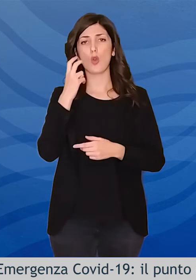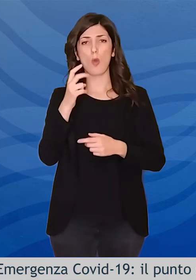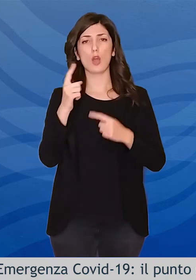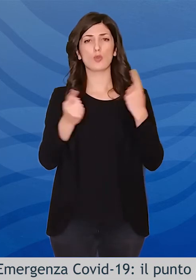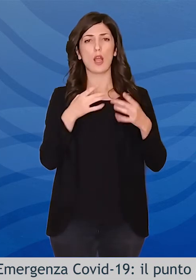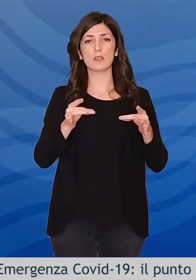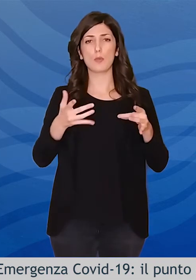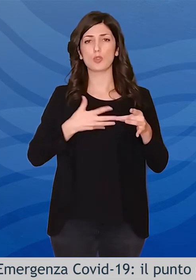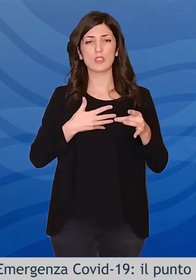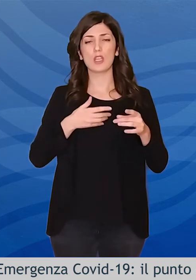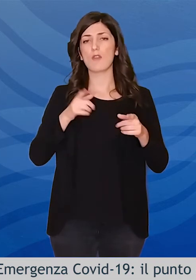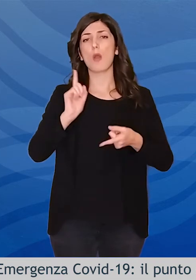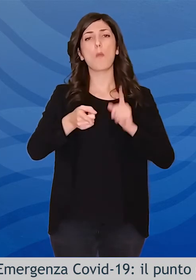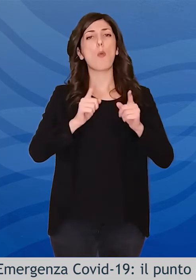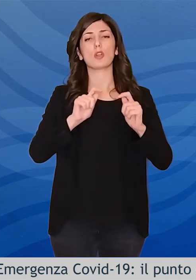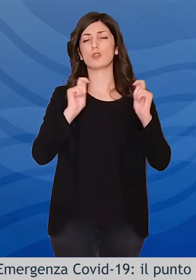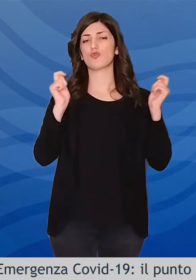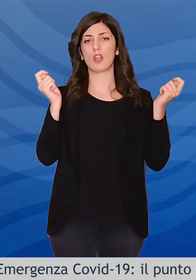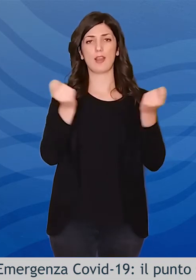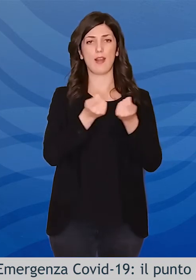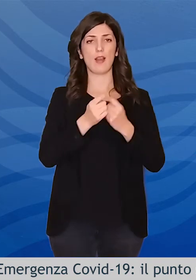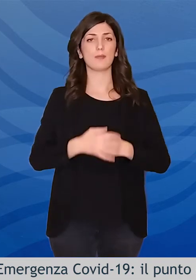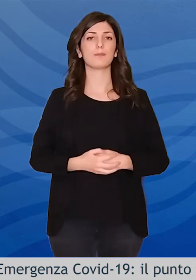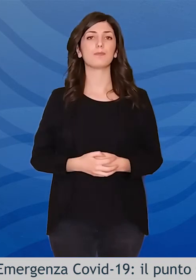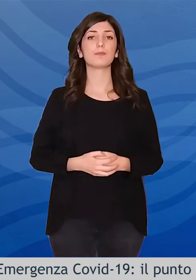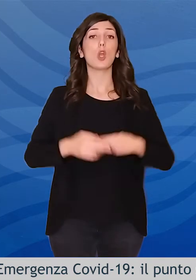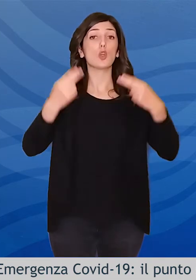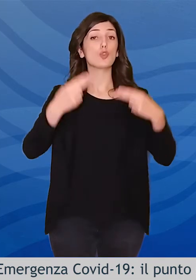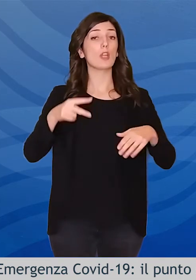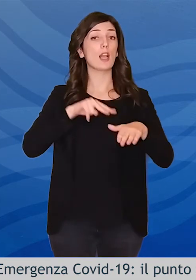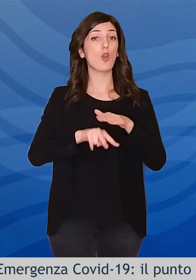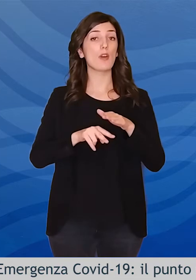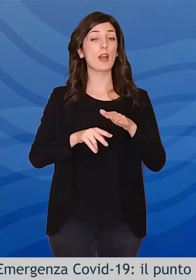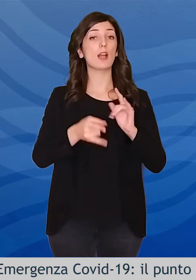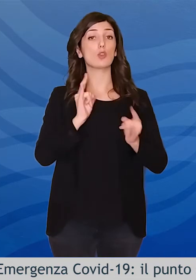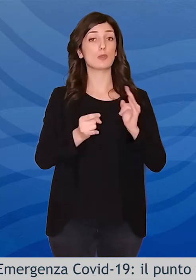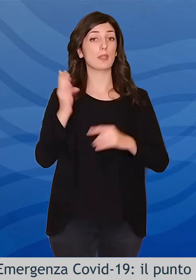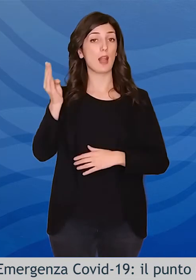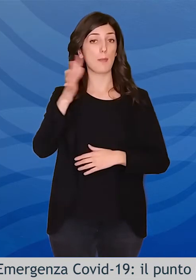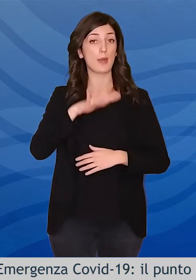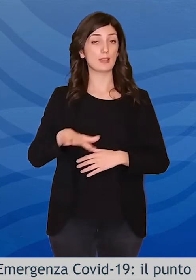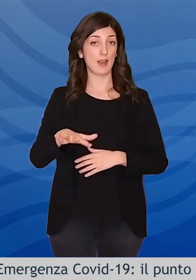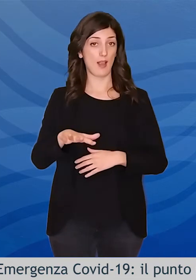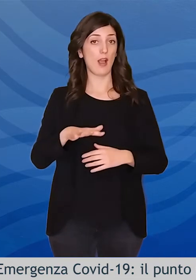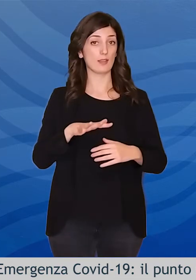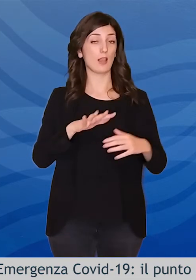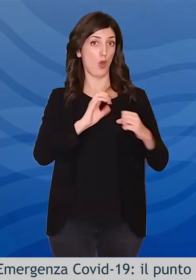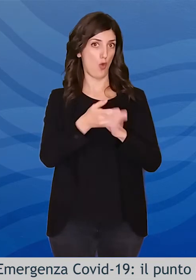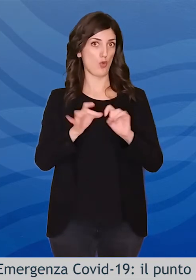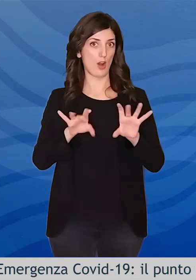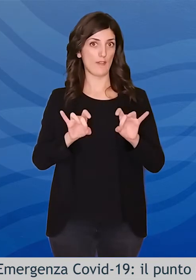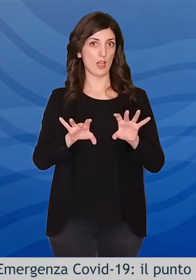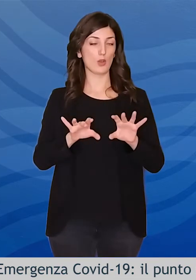positività della popolazione generale. Il totale dei ricoverati presso strutture ospedaliere Lucane Covid dedicate